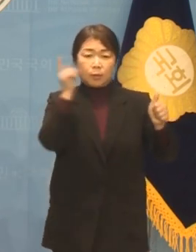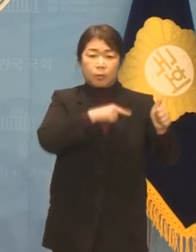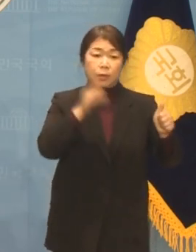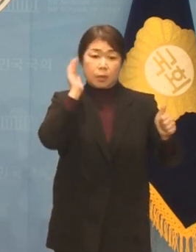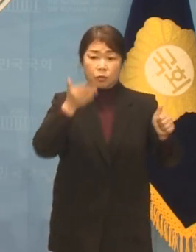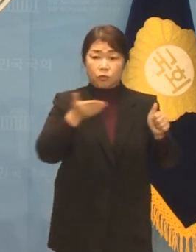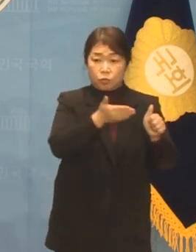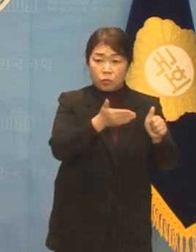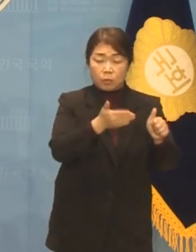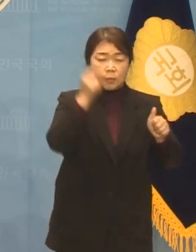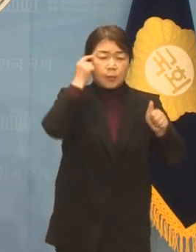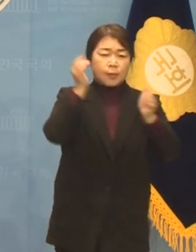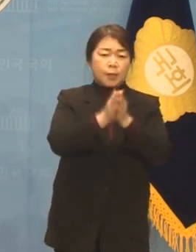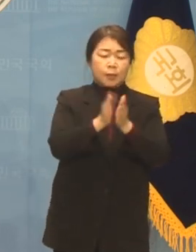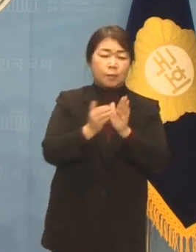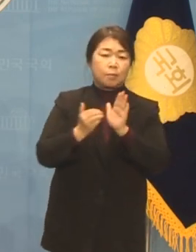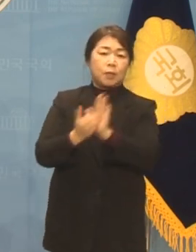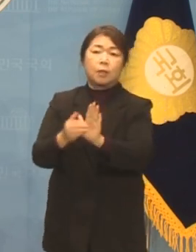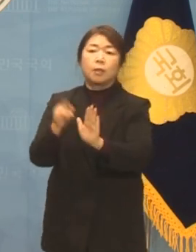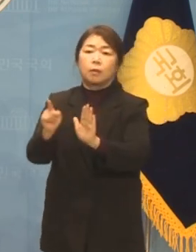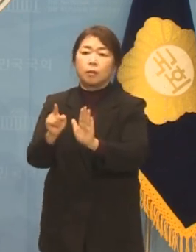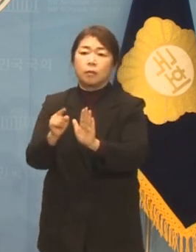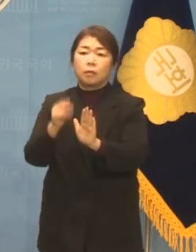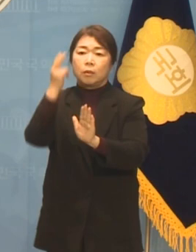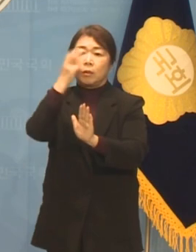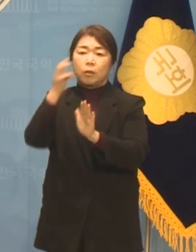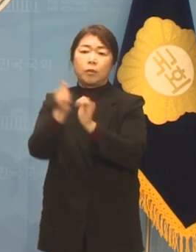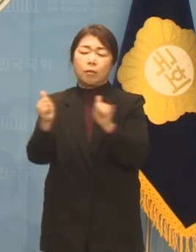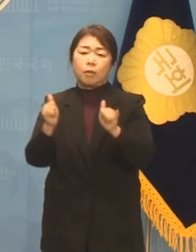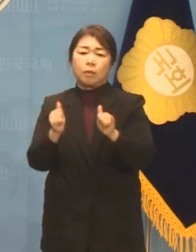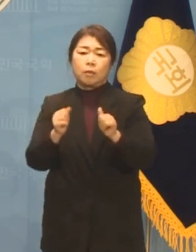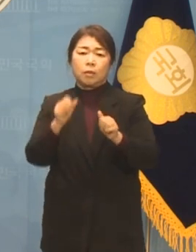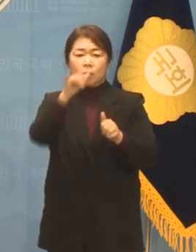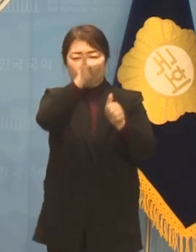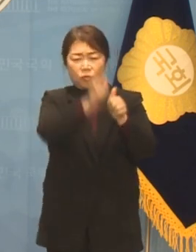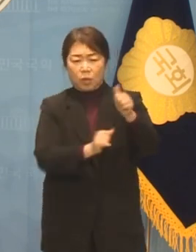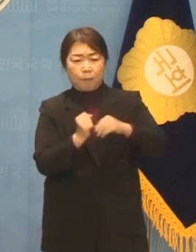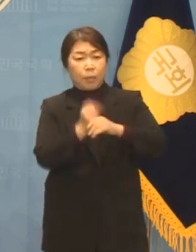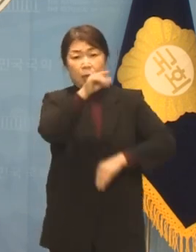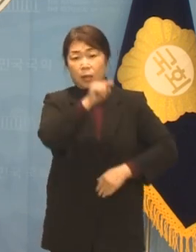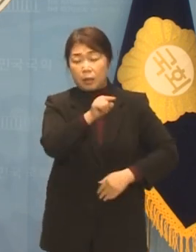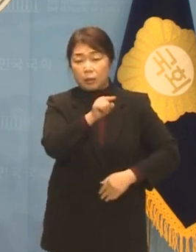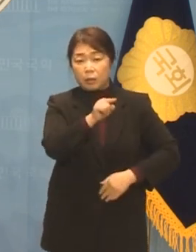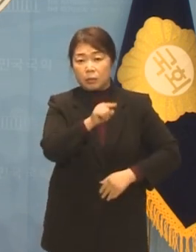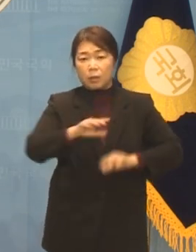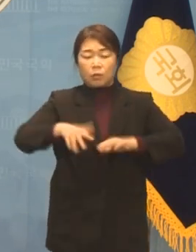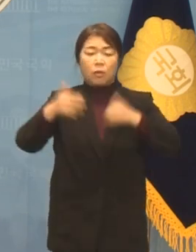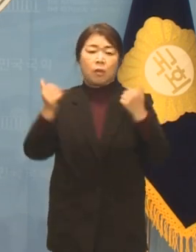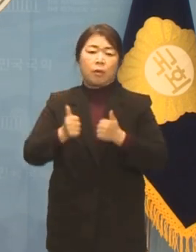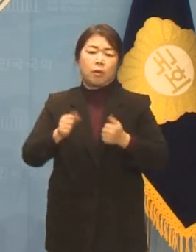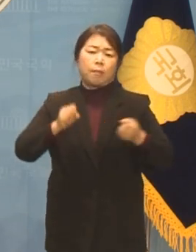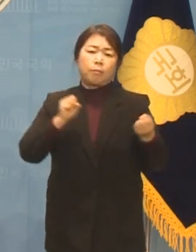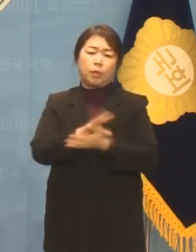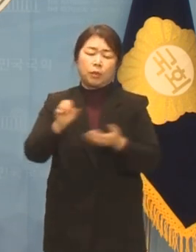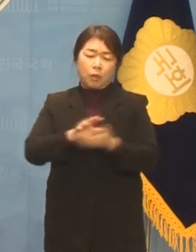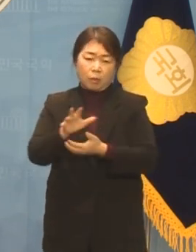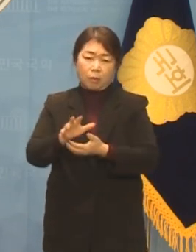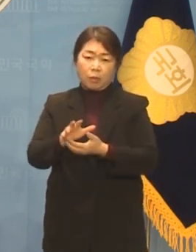경호원들의 과잉충성이 국회의원 폭력 제압 난동을 일으킨 것입니다.